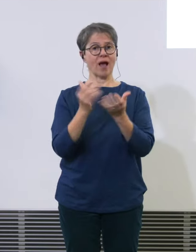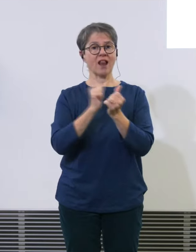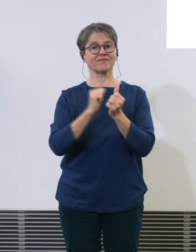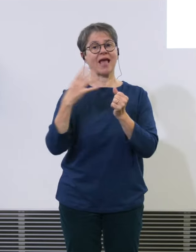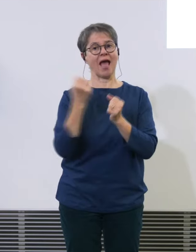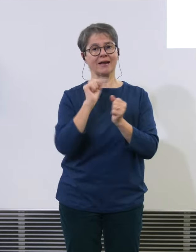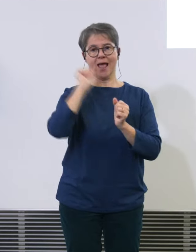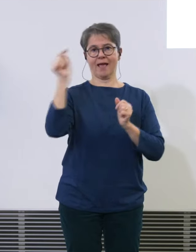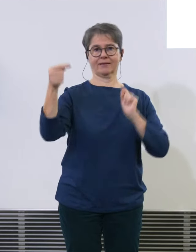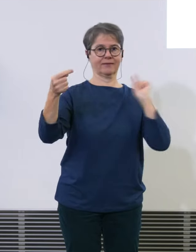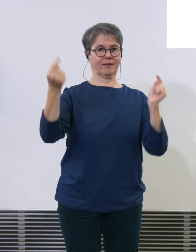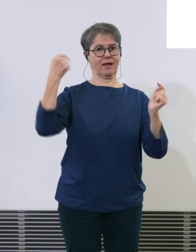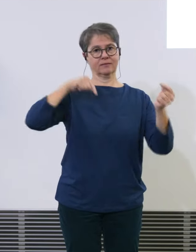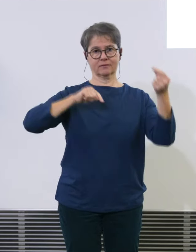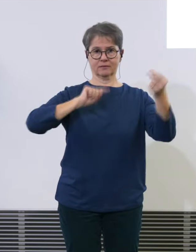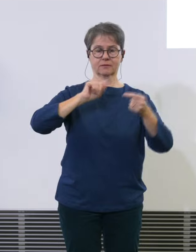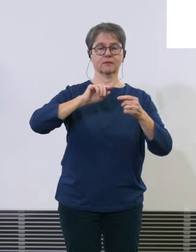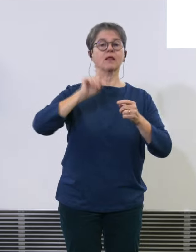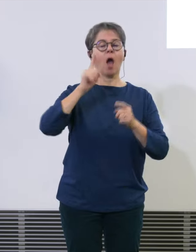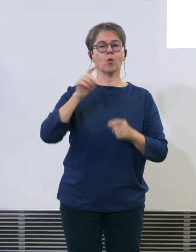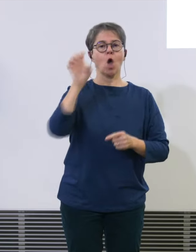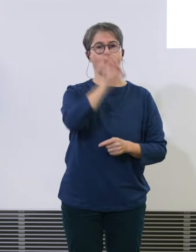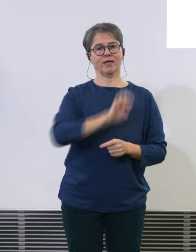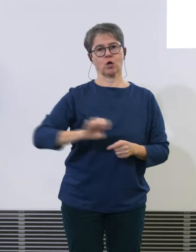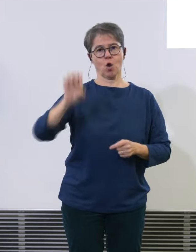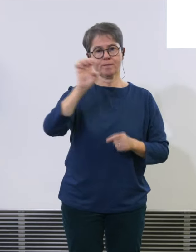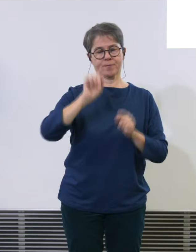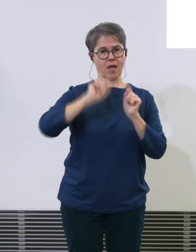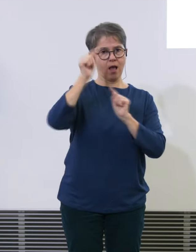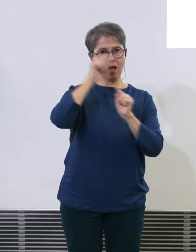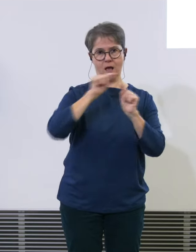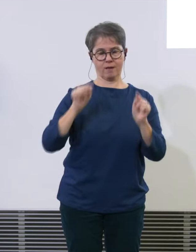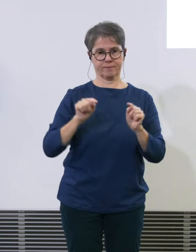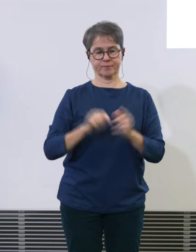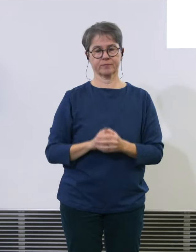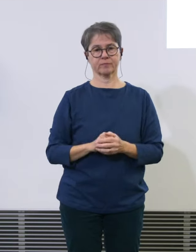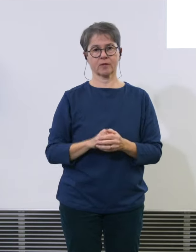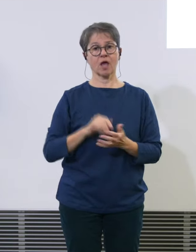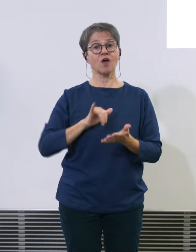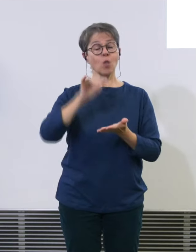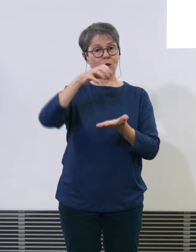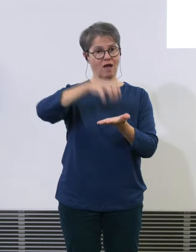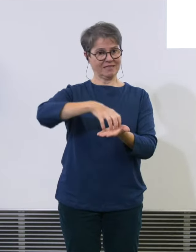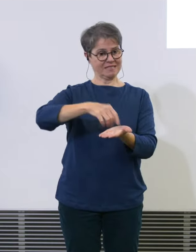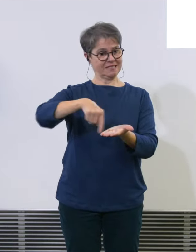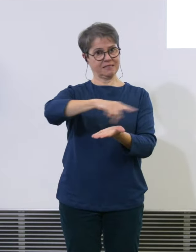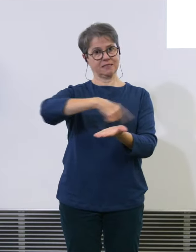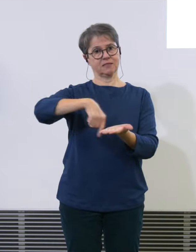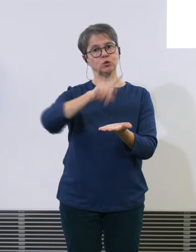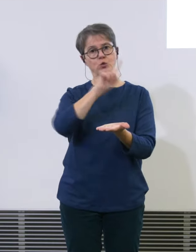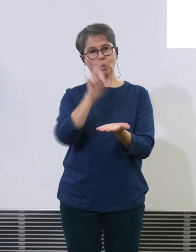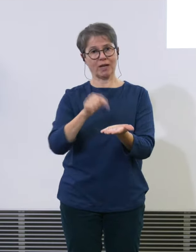Erreichbarkeit innerhalb von Europa, wo der Flughafen Zürich im letzten Jahr übertroffen hat.